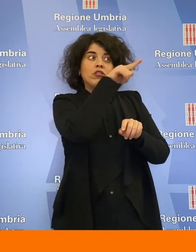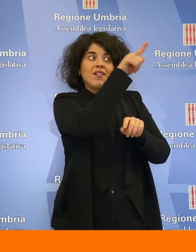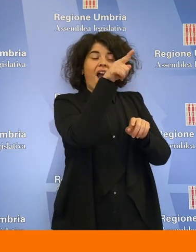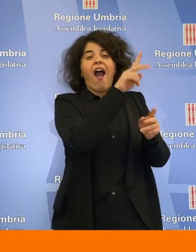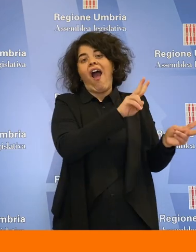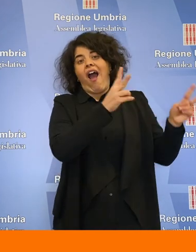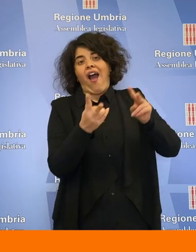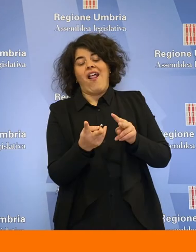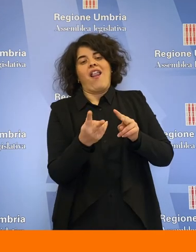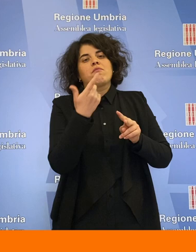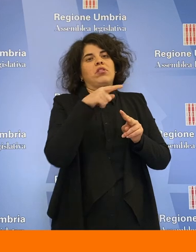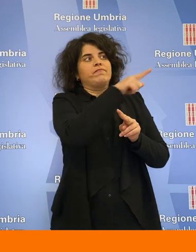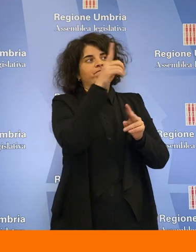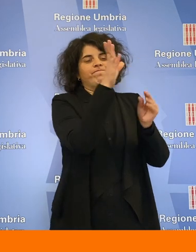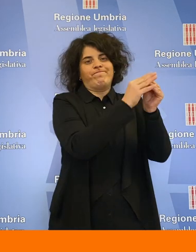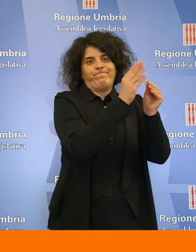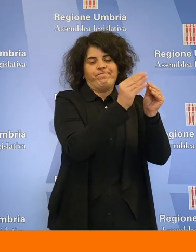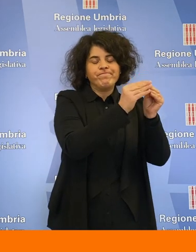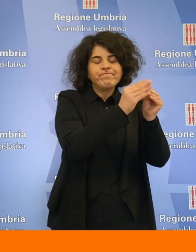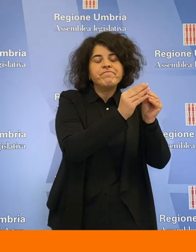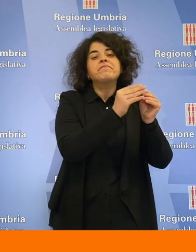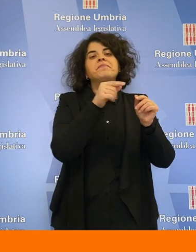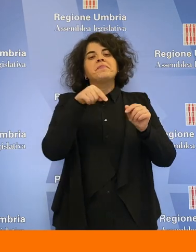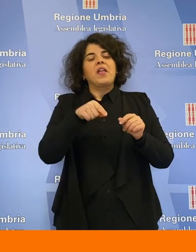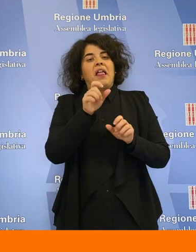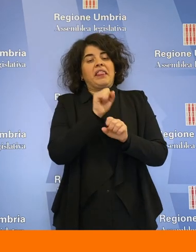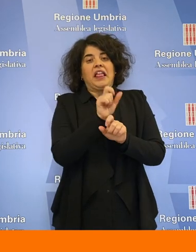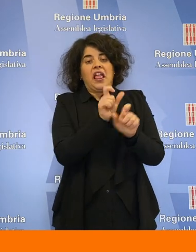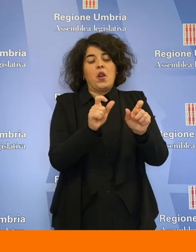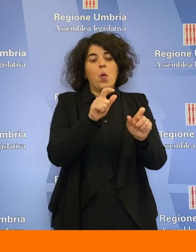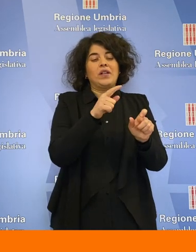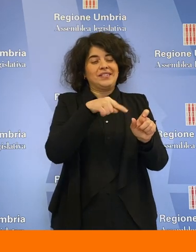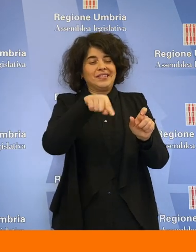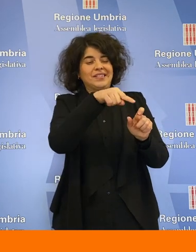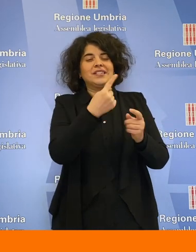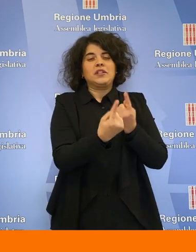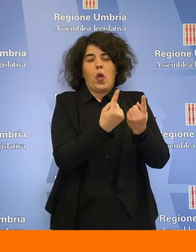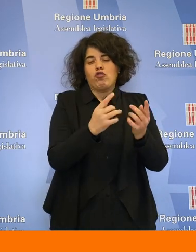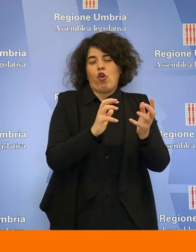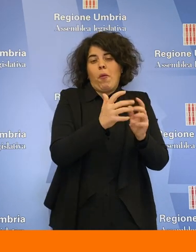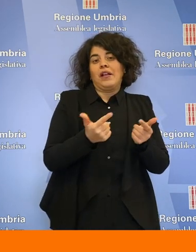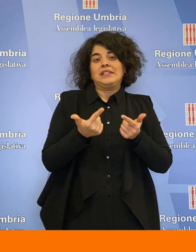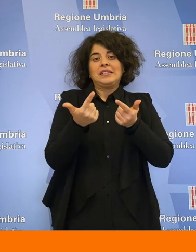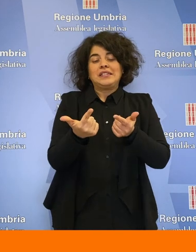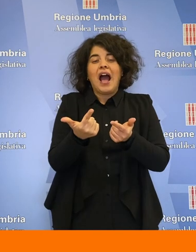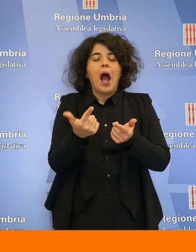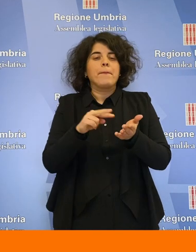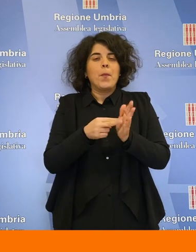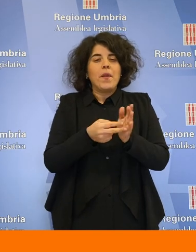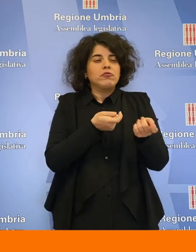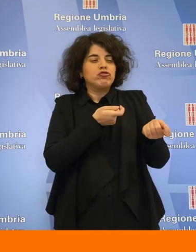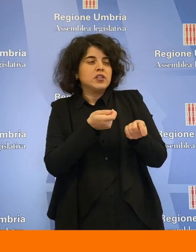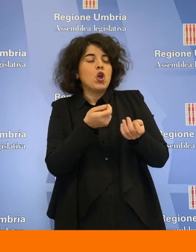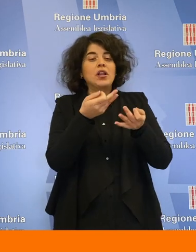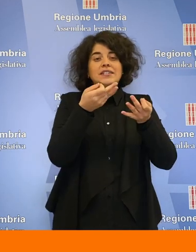dove sono in corso lavori di ristrutturazione. Detenuti con situazioni complesse che avrebbero creato seri problemi di sicurezza e di gestione